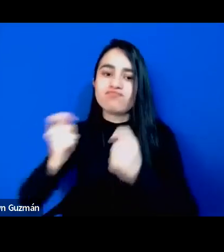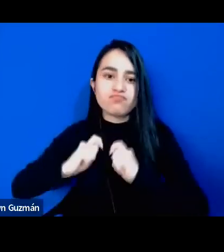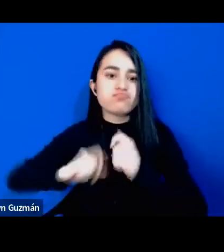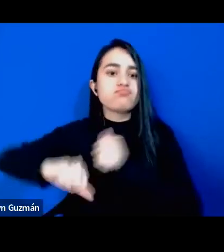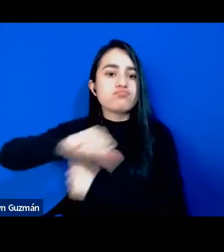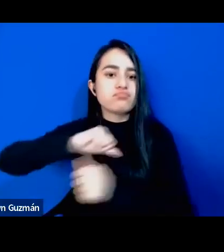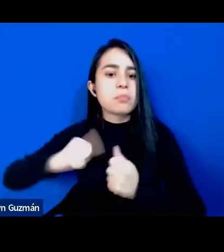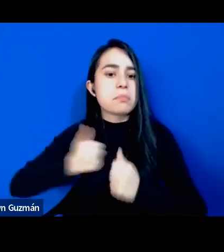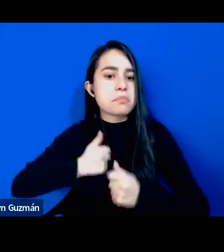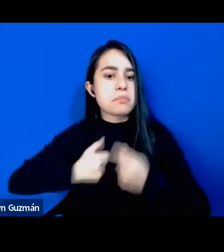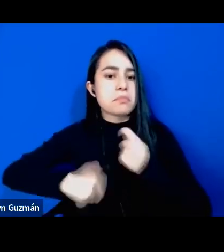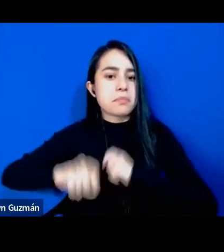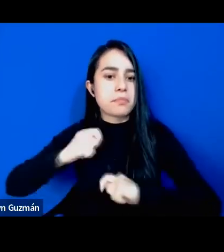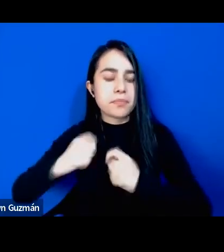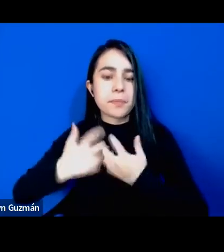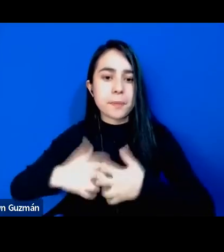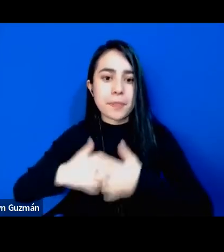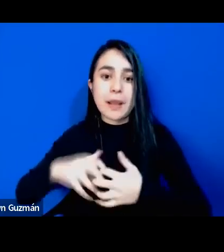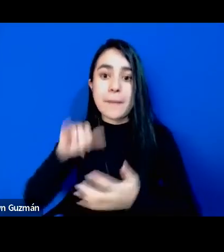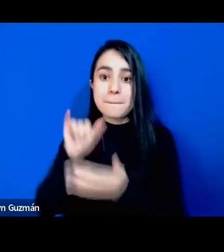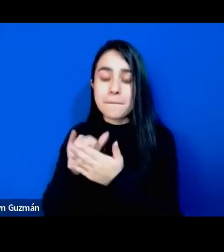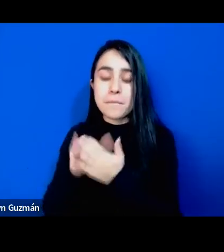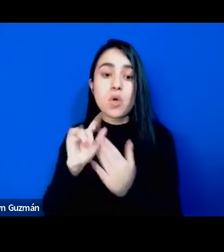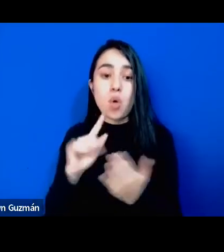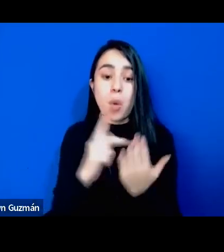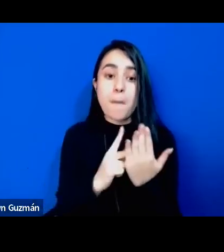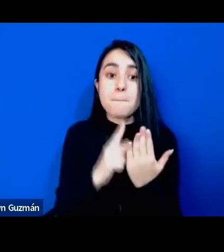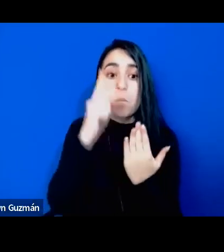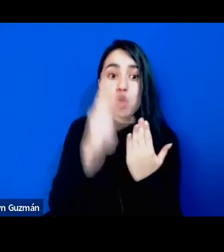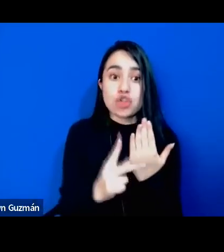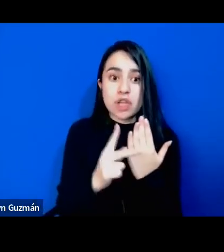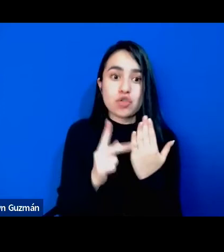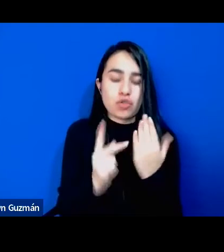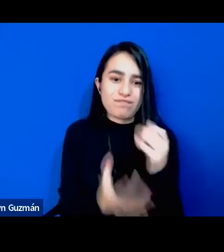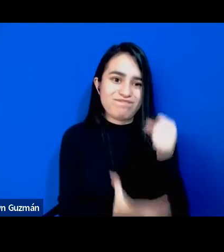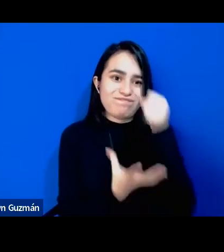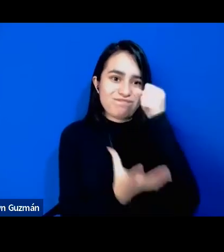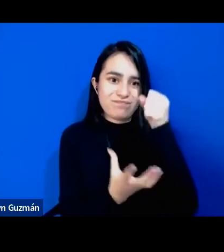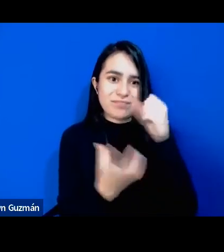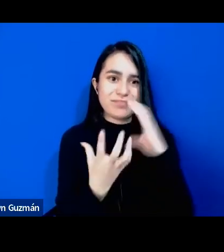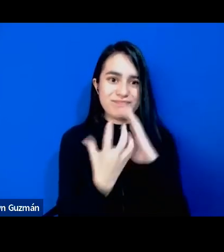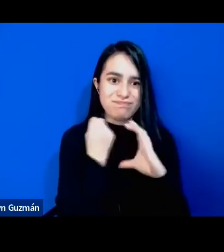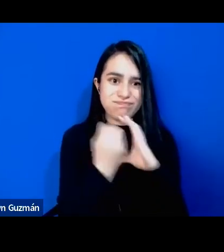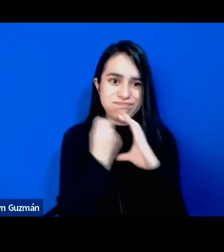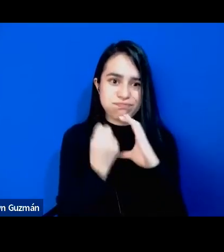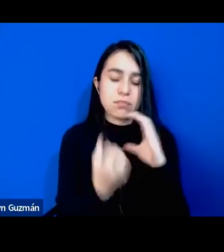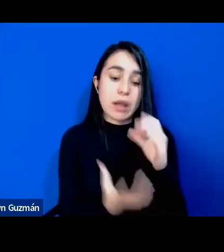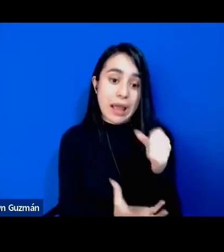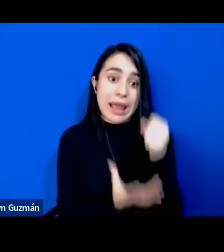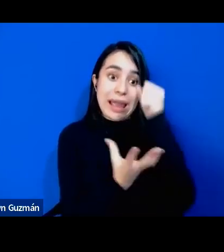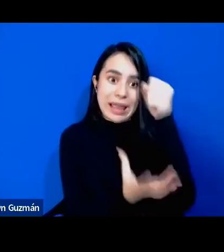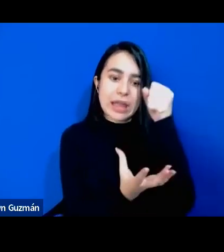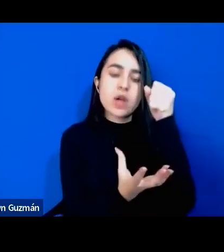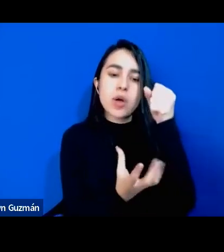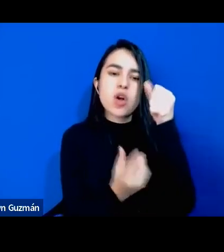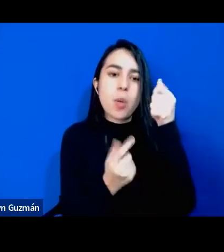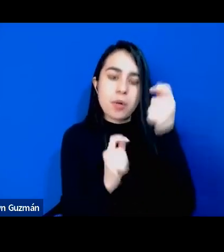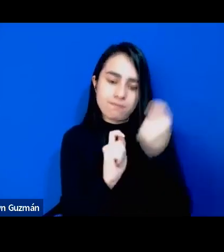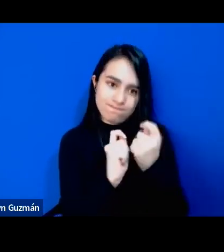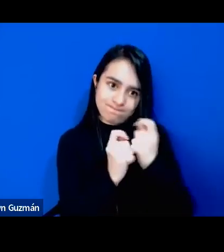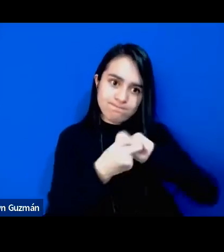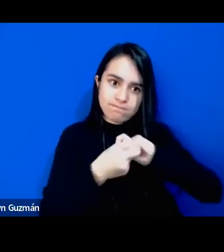estratégicos del proyecto capitalista neoliberal para subvertir y promover las luchas